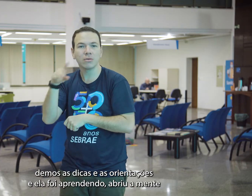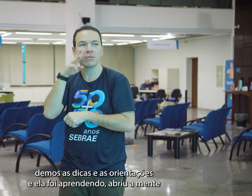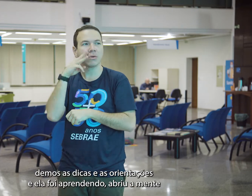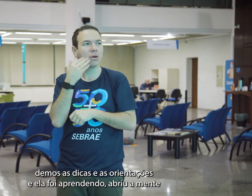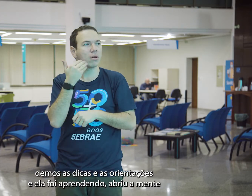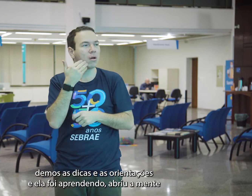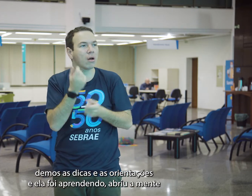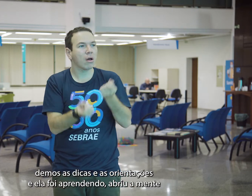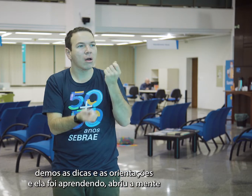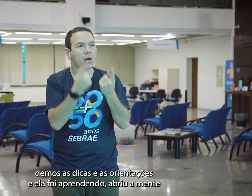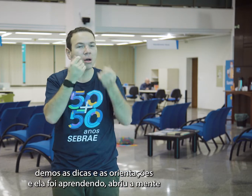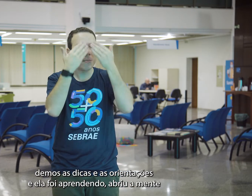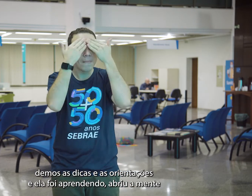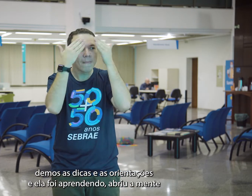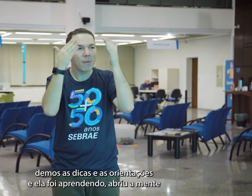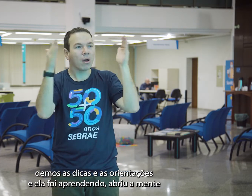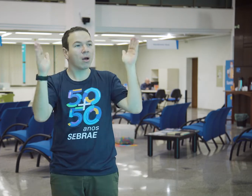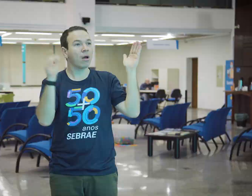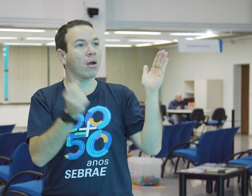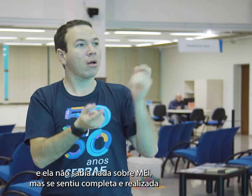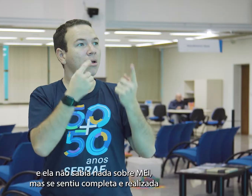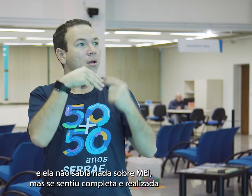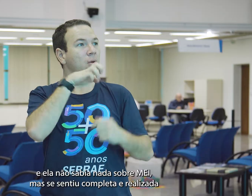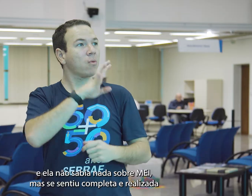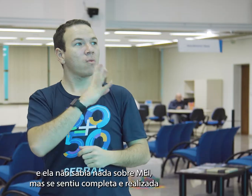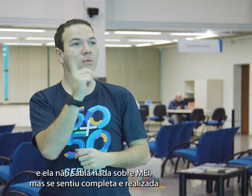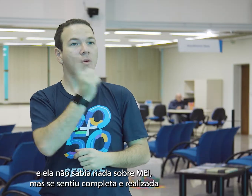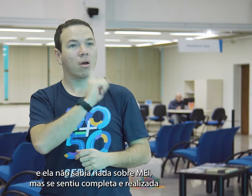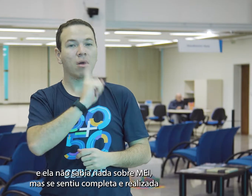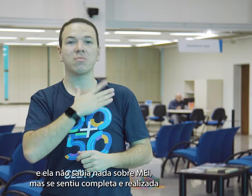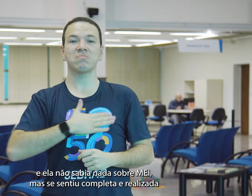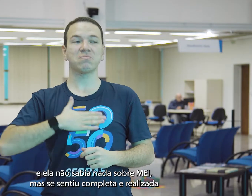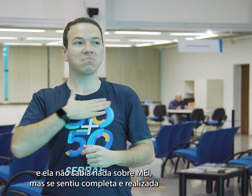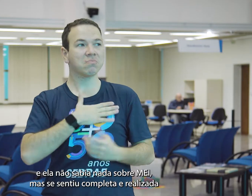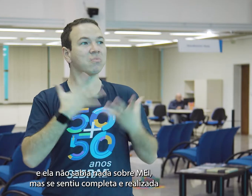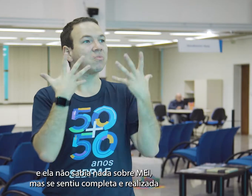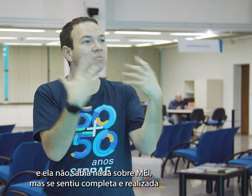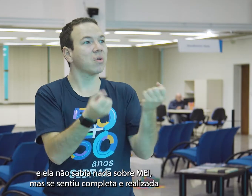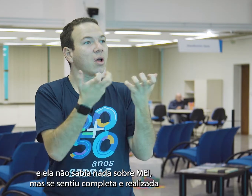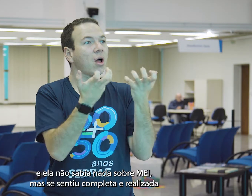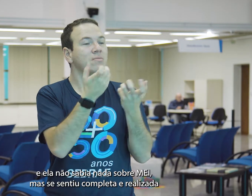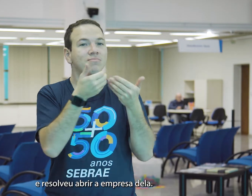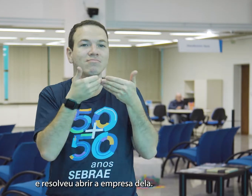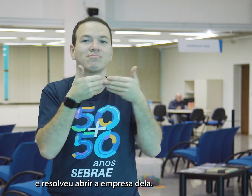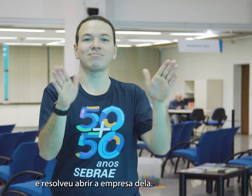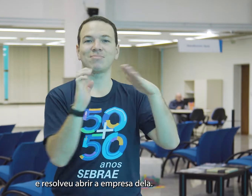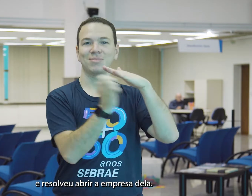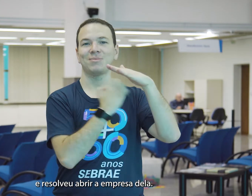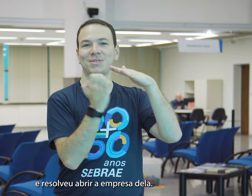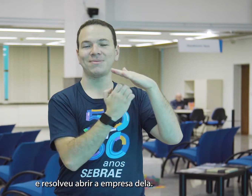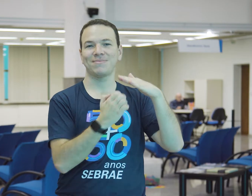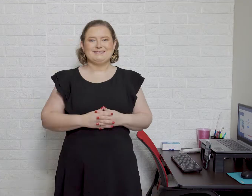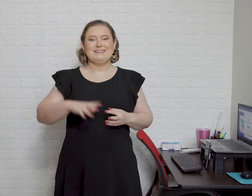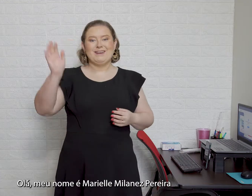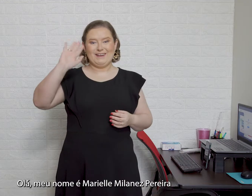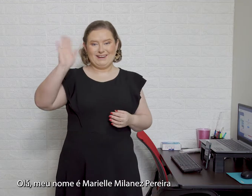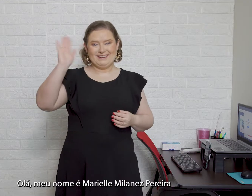e ela foi aprendendo, abriu a mente e ela não sabia nada sobre MEI, sentiu completo, realizado e resolveu abrir a empresa dela. Olá,